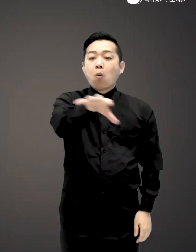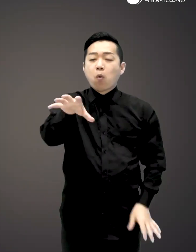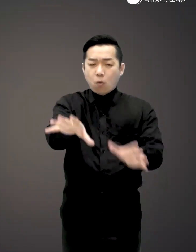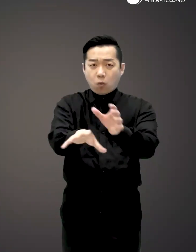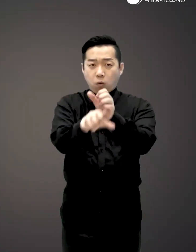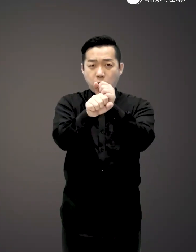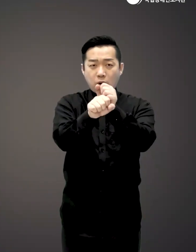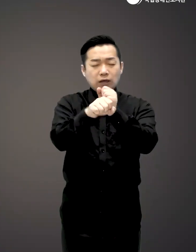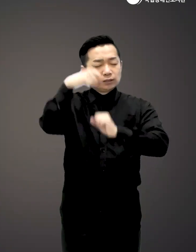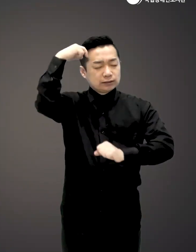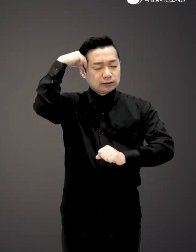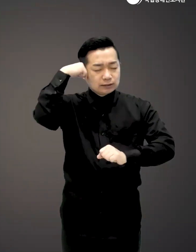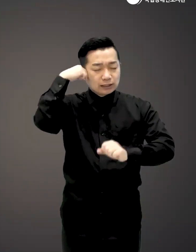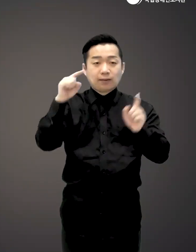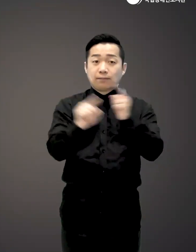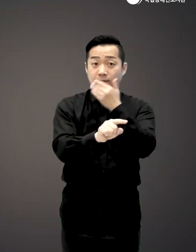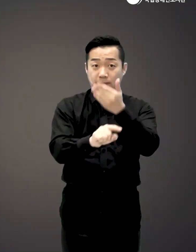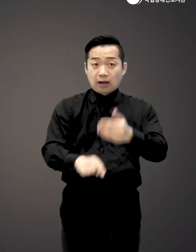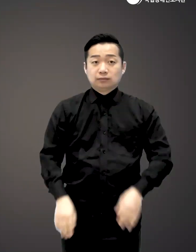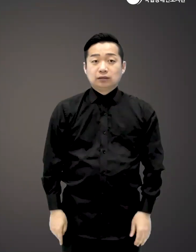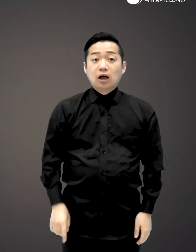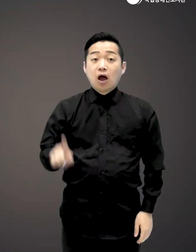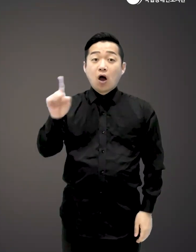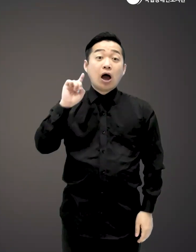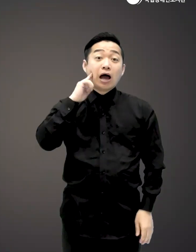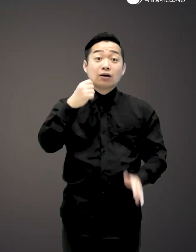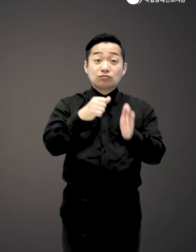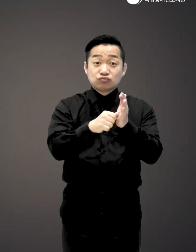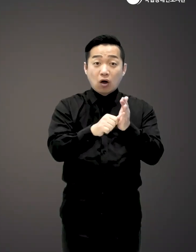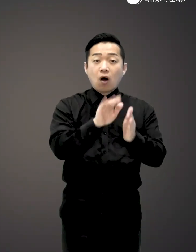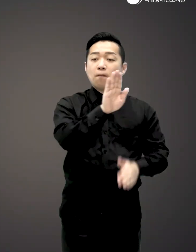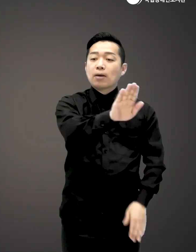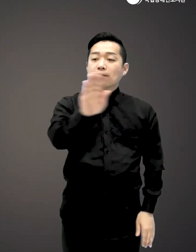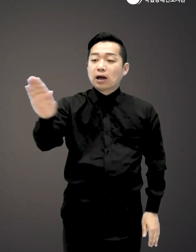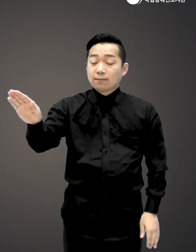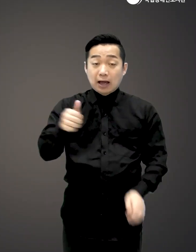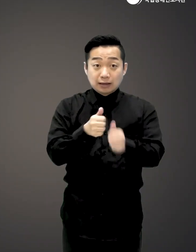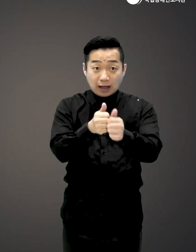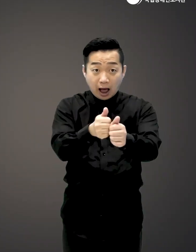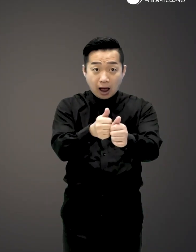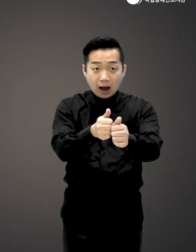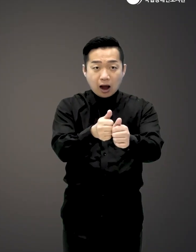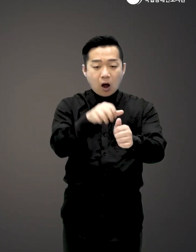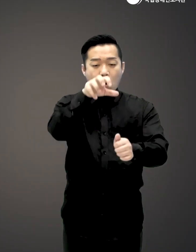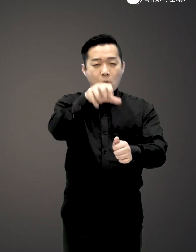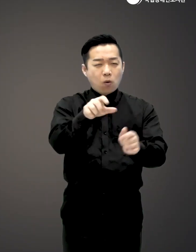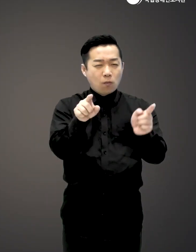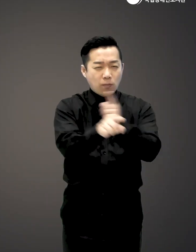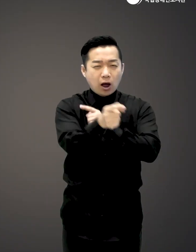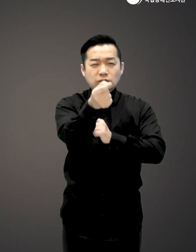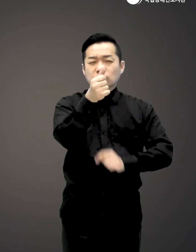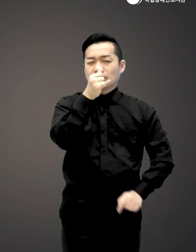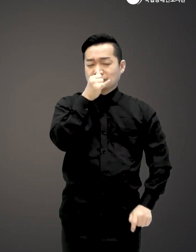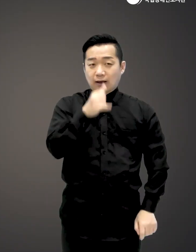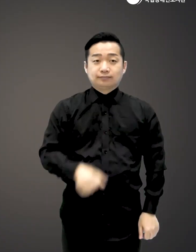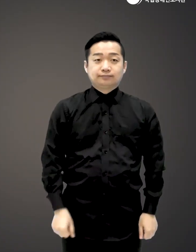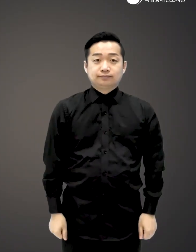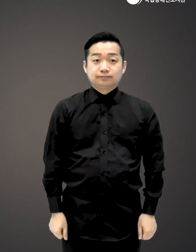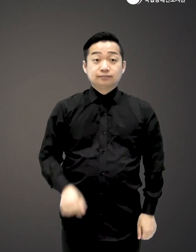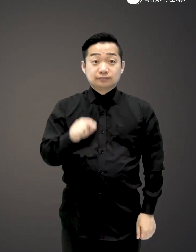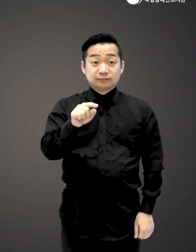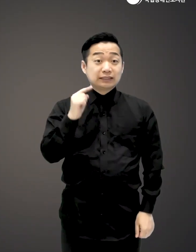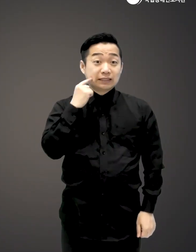전체적인 이미지를 좌우하기 때문인데요 어떤 장식을 배치하느냐에 따라 공간의 한 끗 차이가 만들어지지만